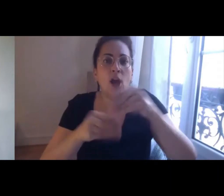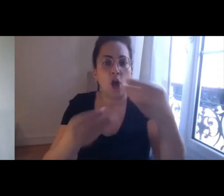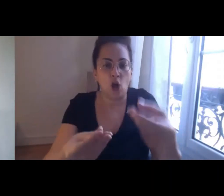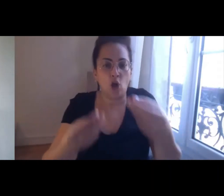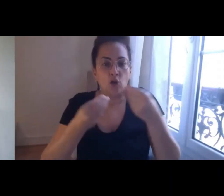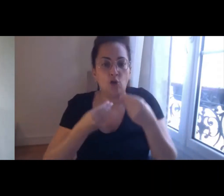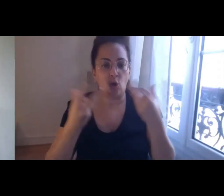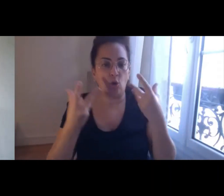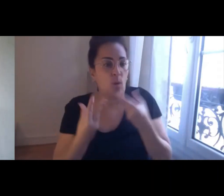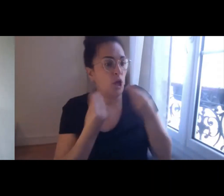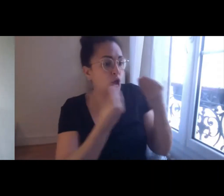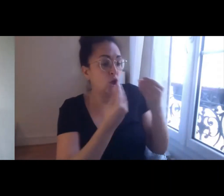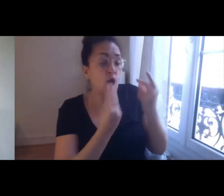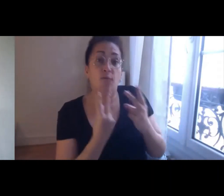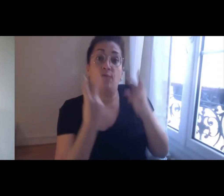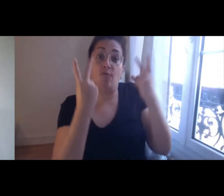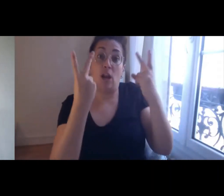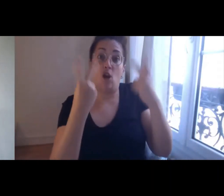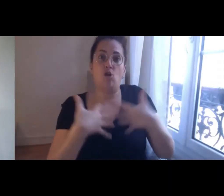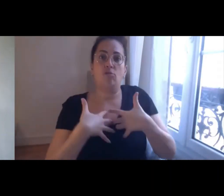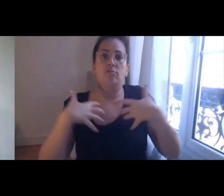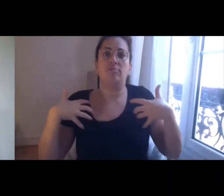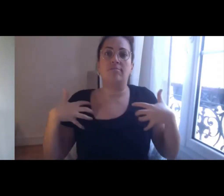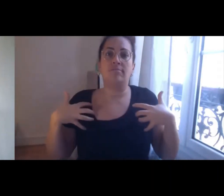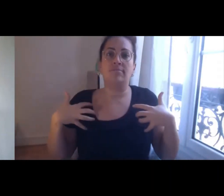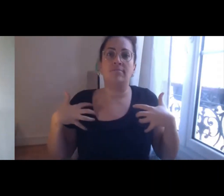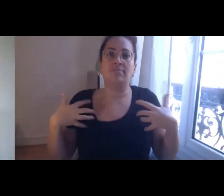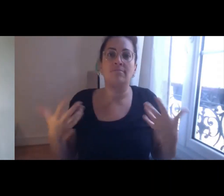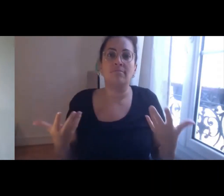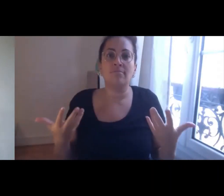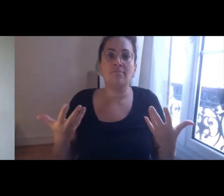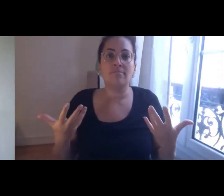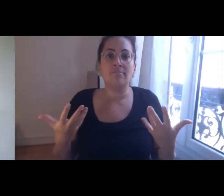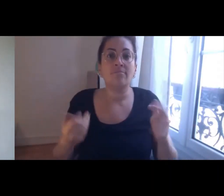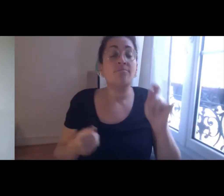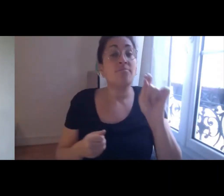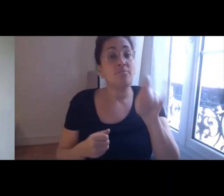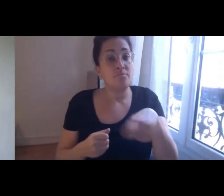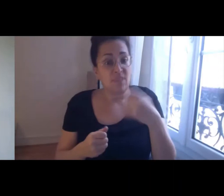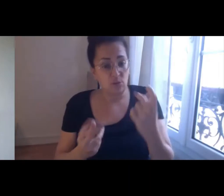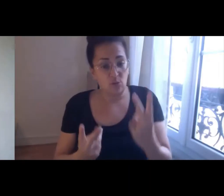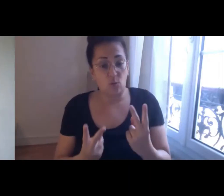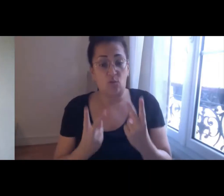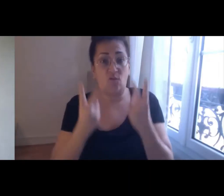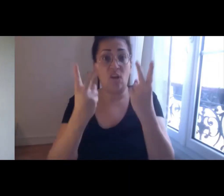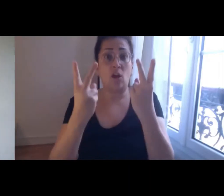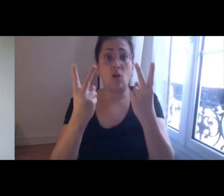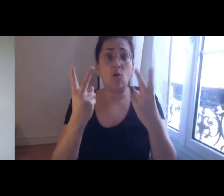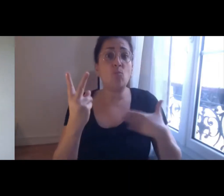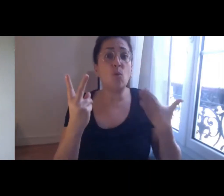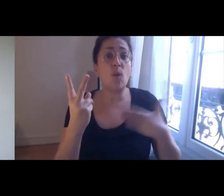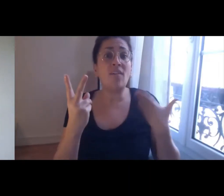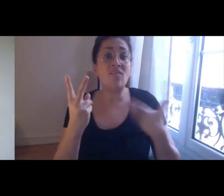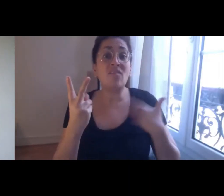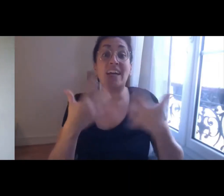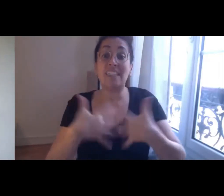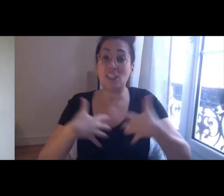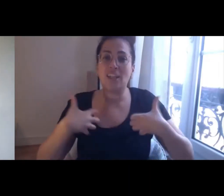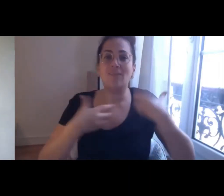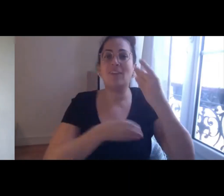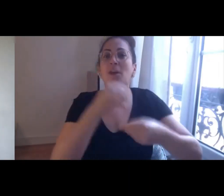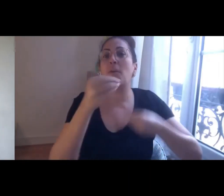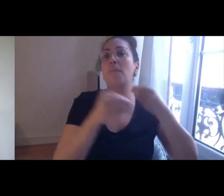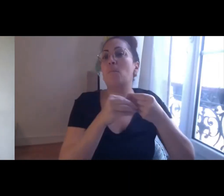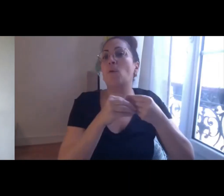qui est une valorisation qui est principalement destinée au monde scientifique, comme son nom l